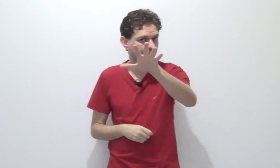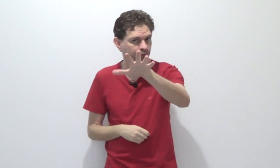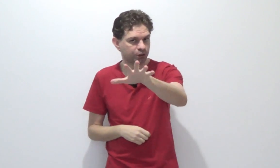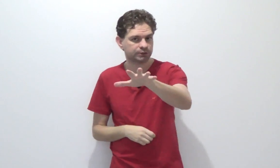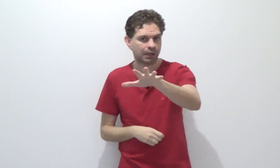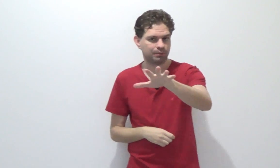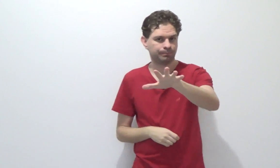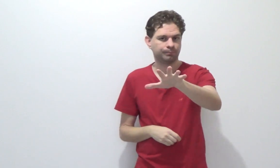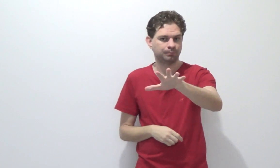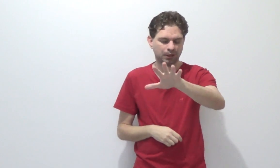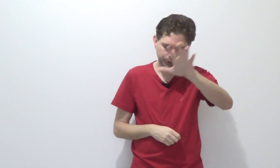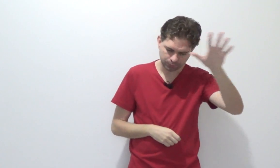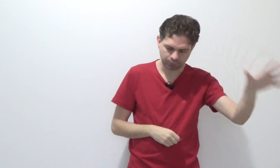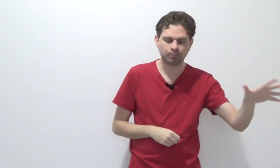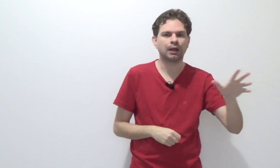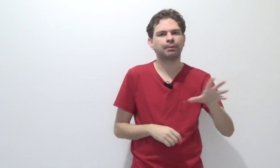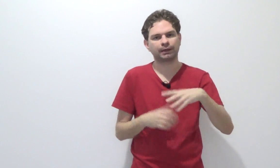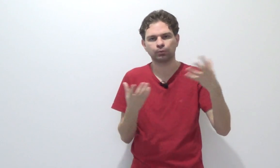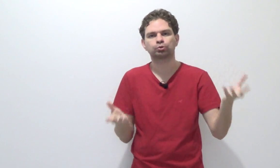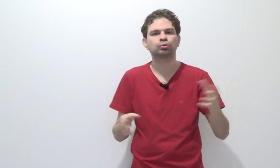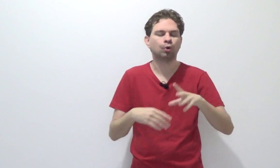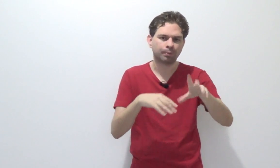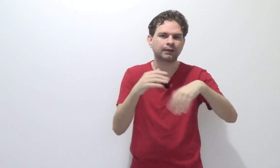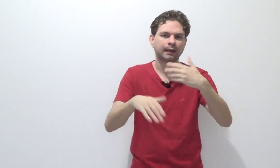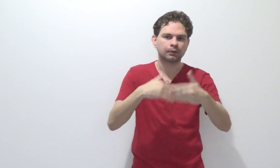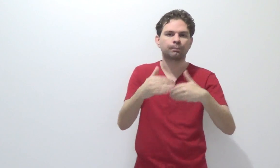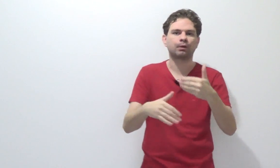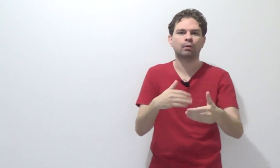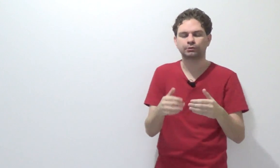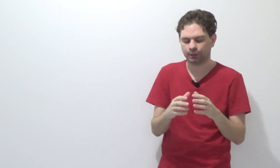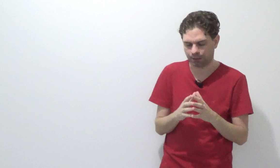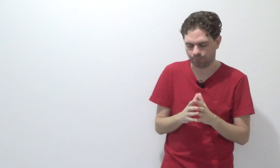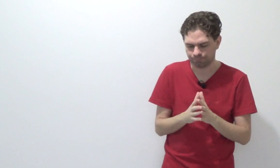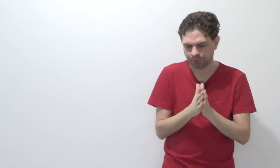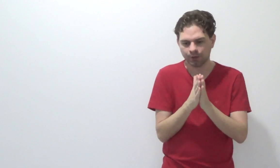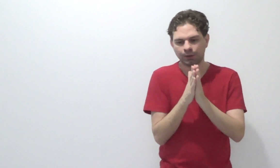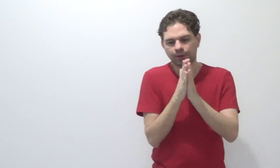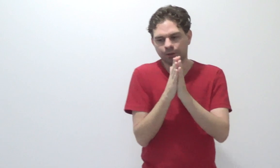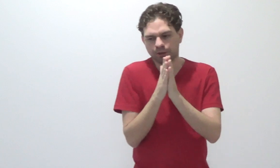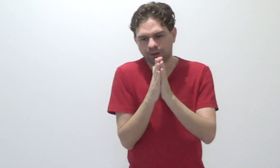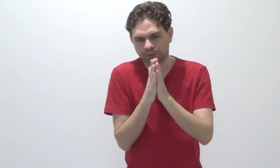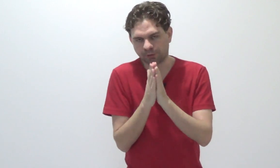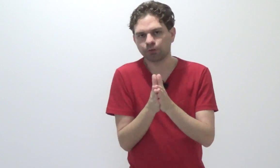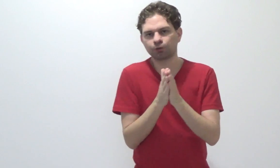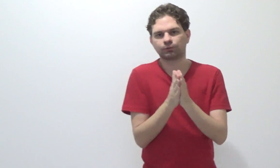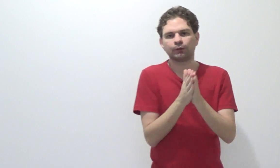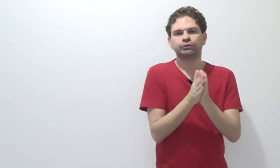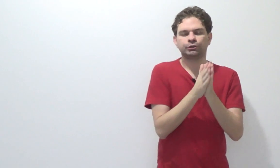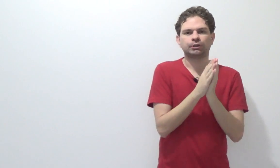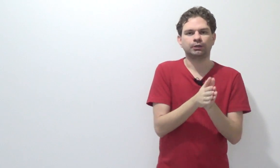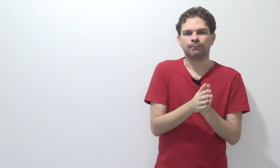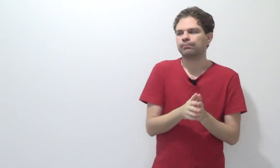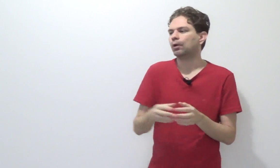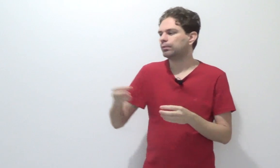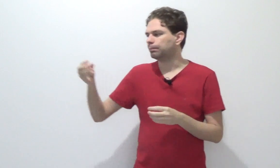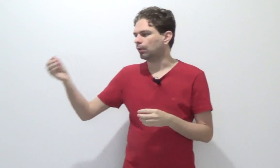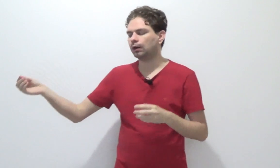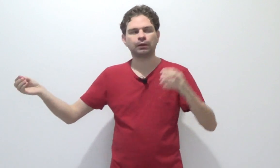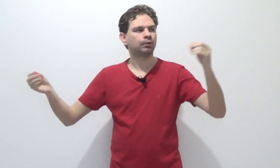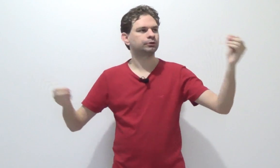penal, você já sabe. Mas vamos lá pra quem não estudou, pra quem ainda não pegou isso legal. Teoria do resultado diz que não me importa onde